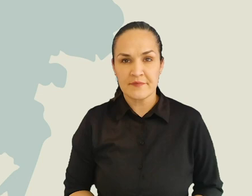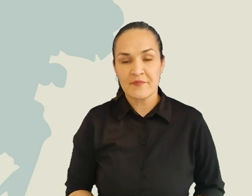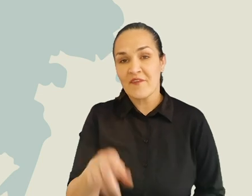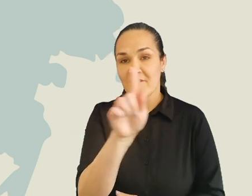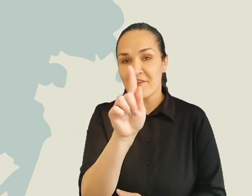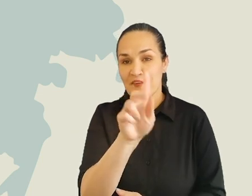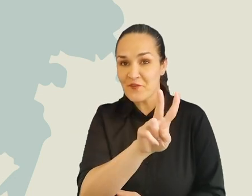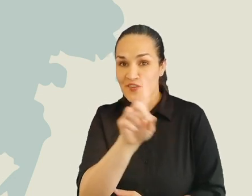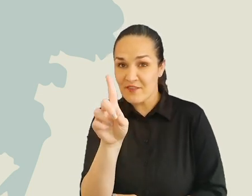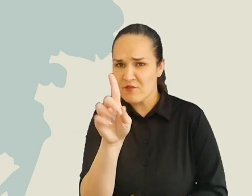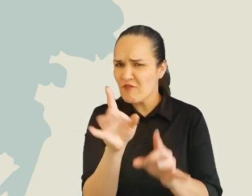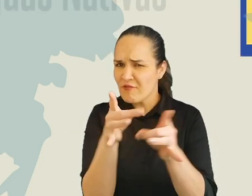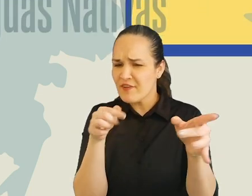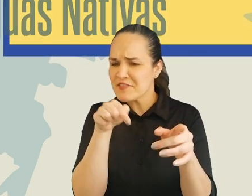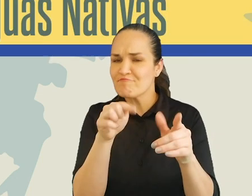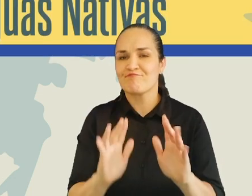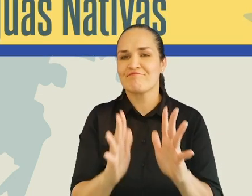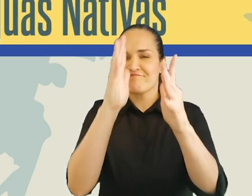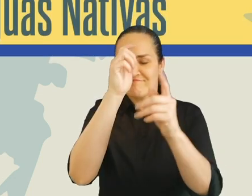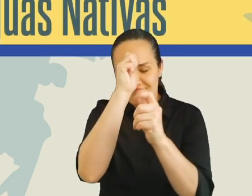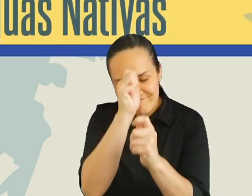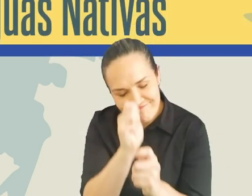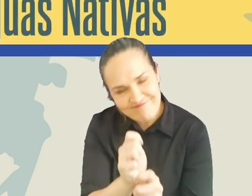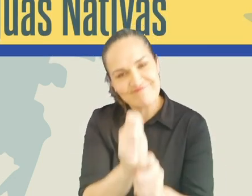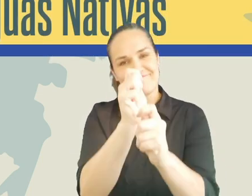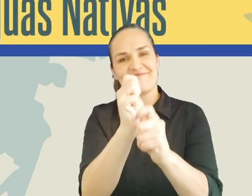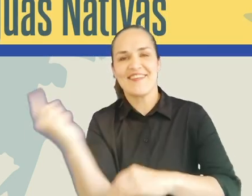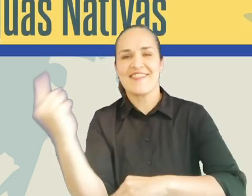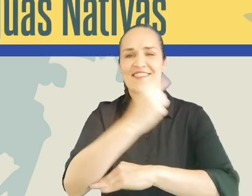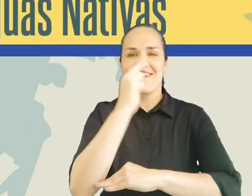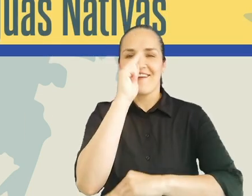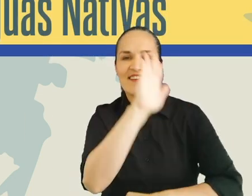El 21 de febrero se celebra el Día Nacional de las Lenguas Nativas